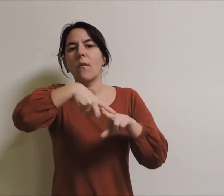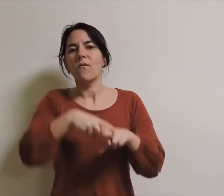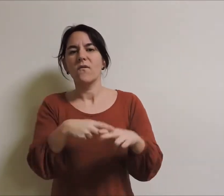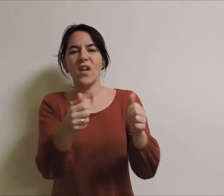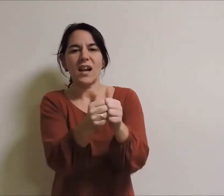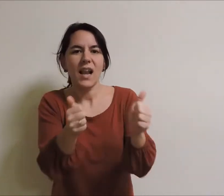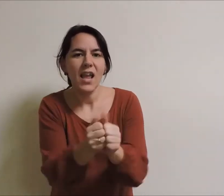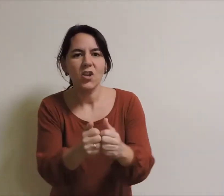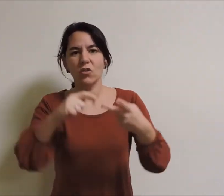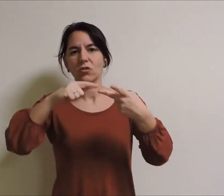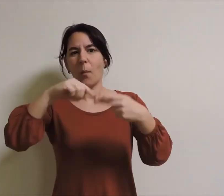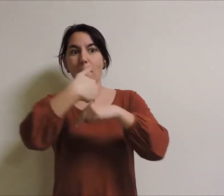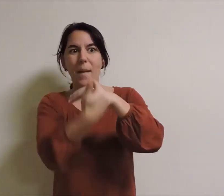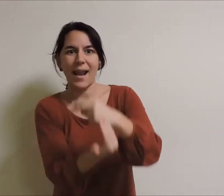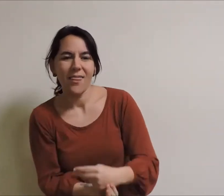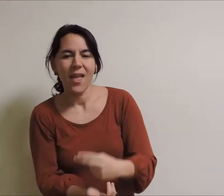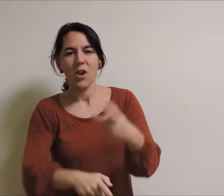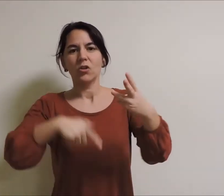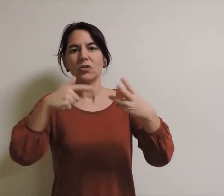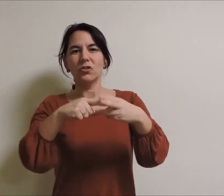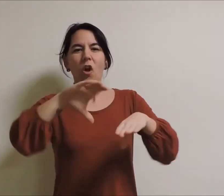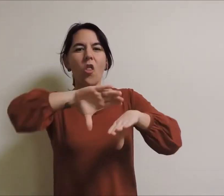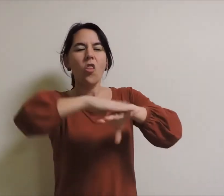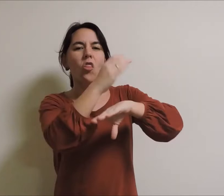panadeiros, xente mercante vendendo.